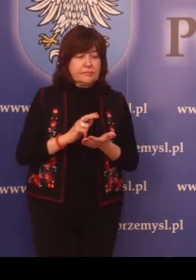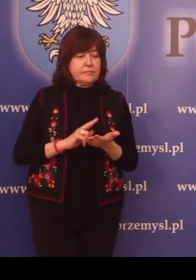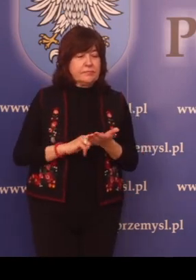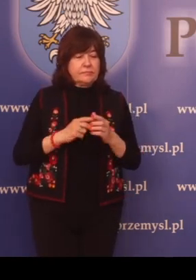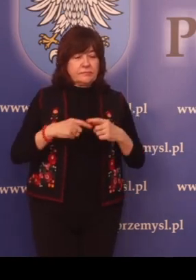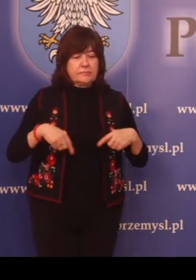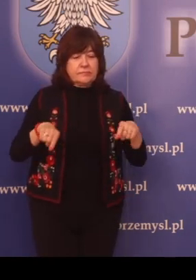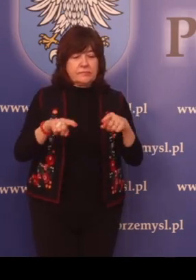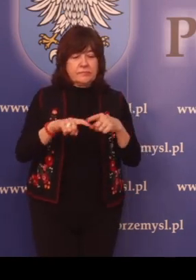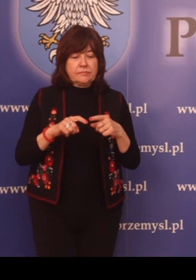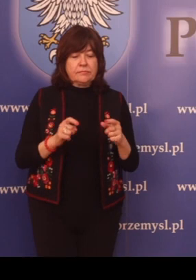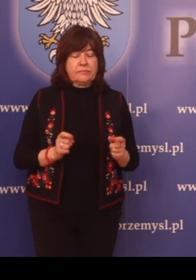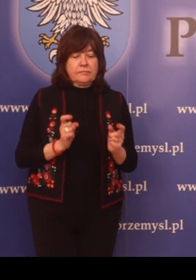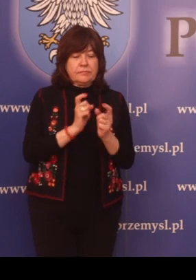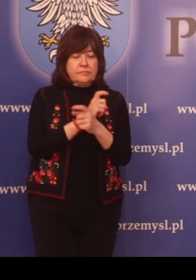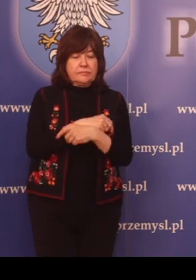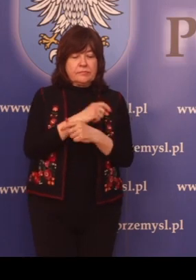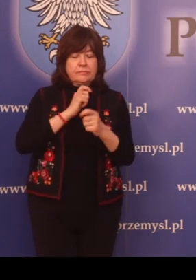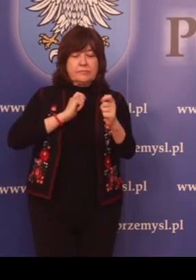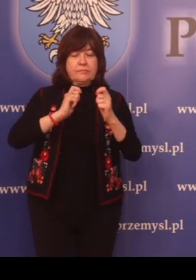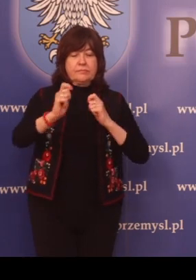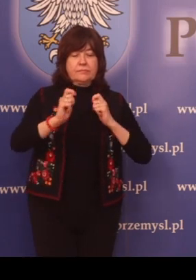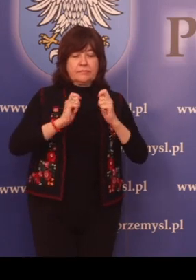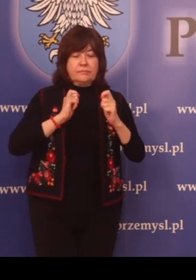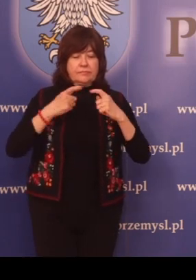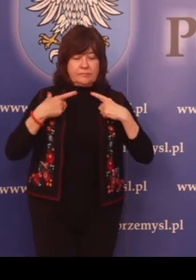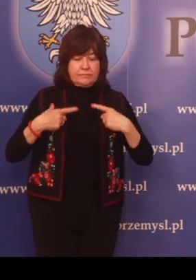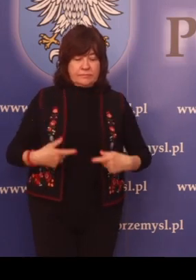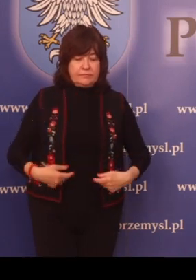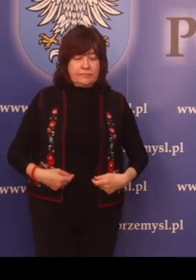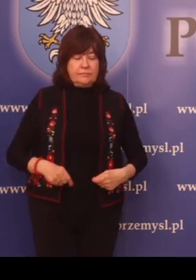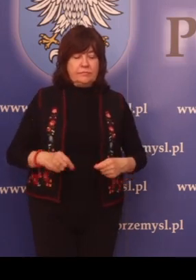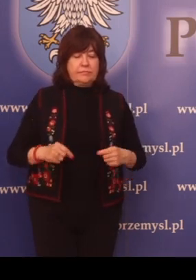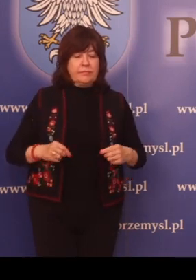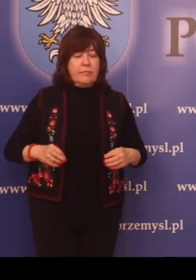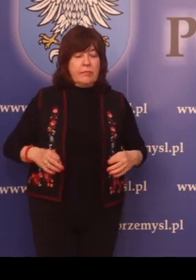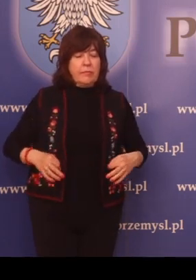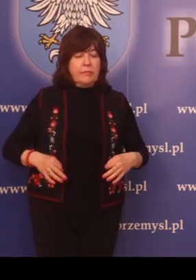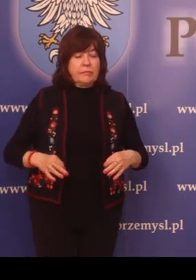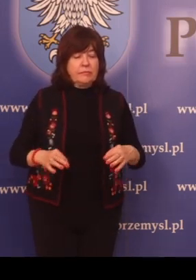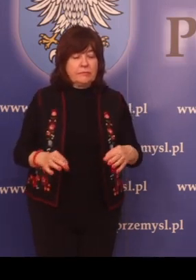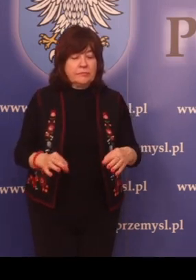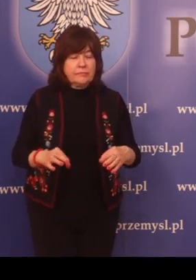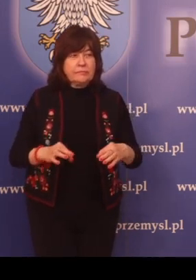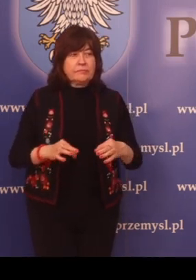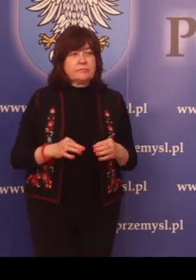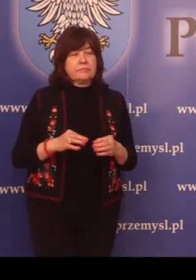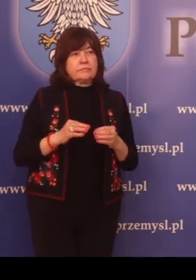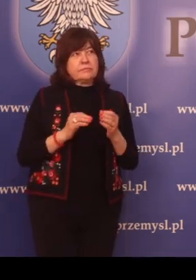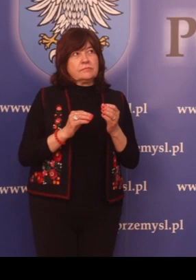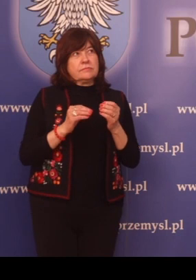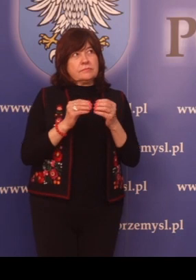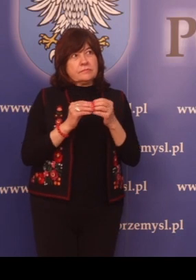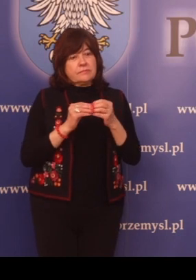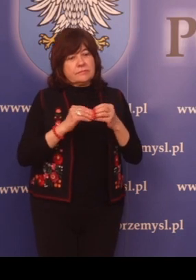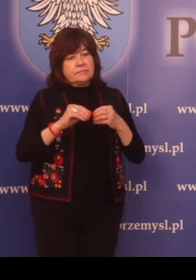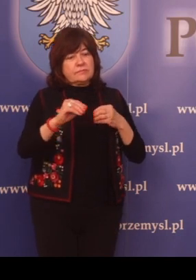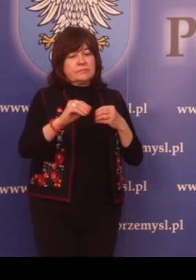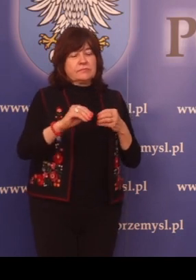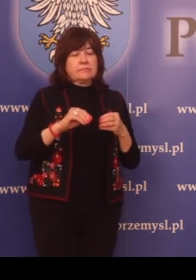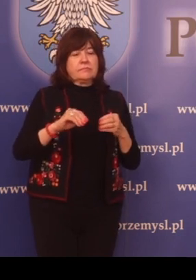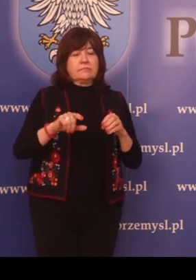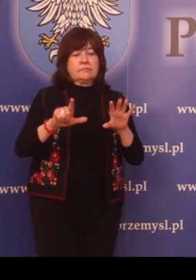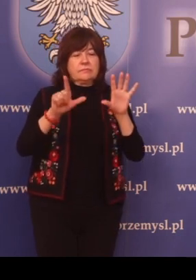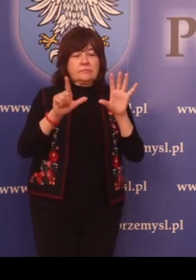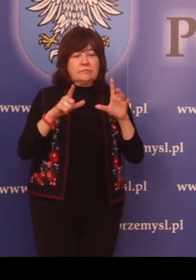pojazdem samochodowym przeznaczonym do przewozu powyżej 7 osób i nie więcej niż